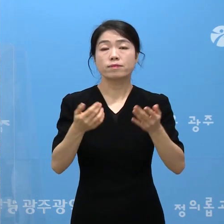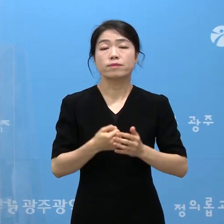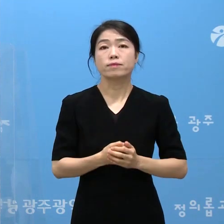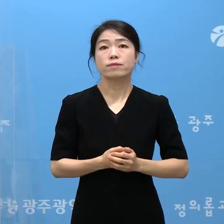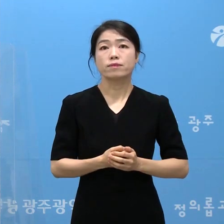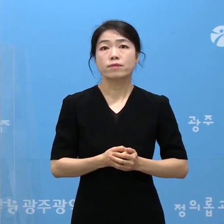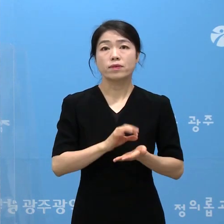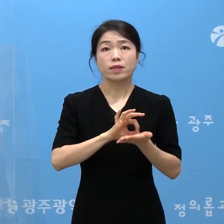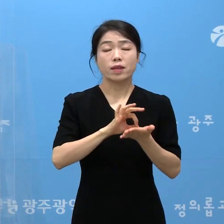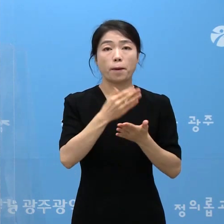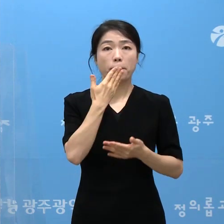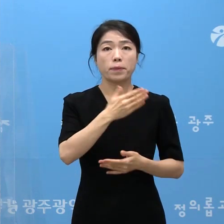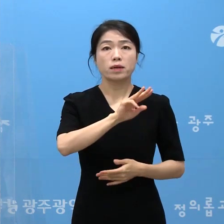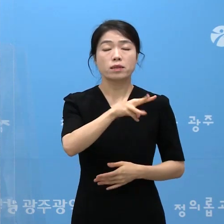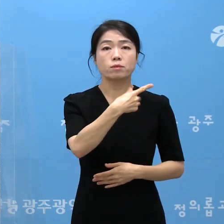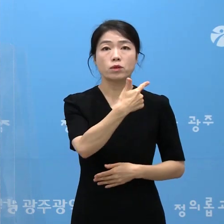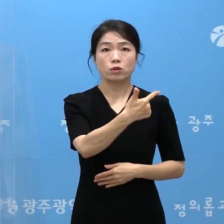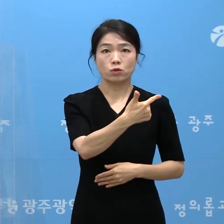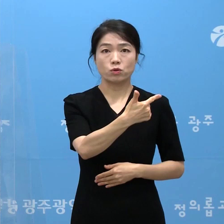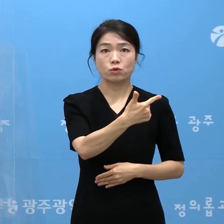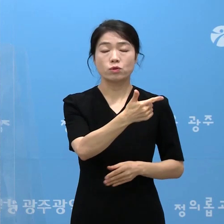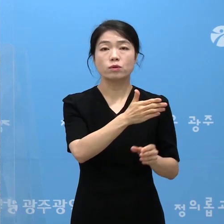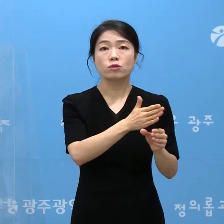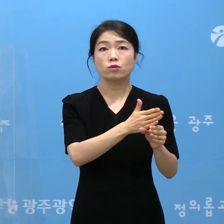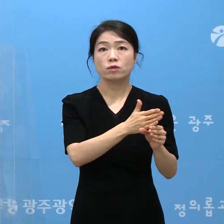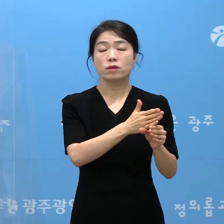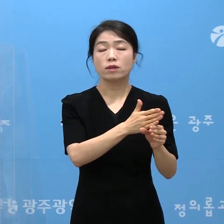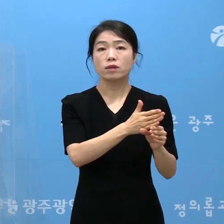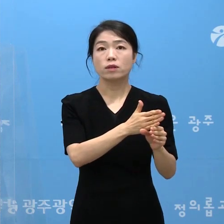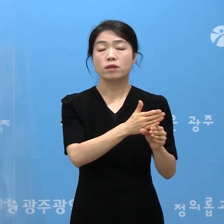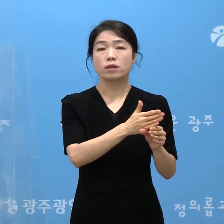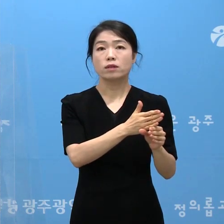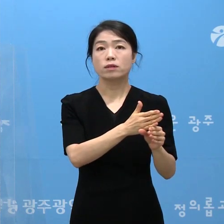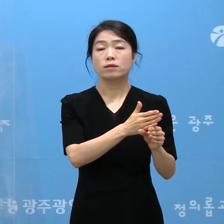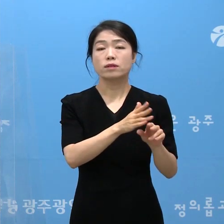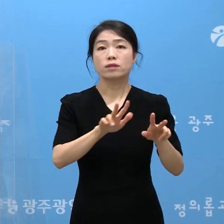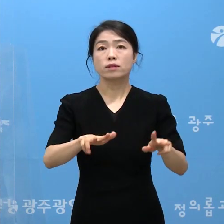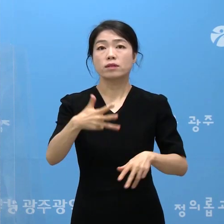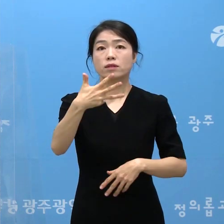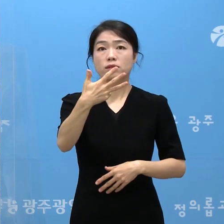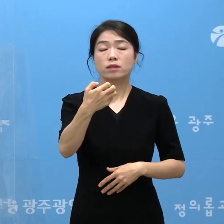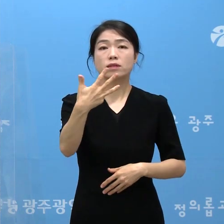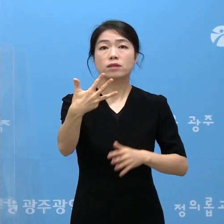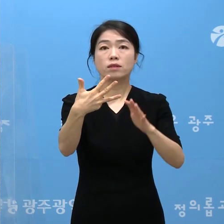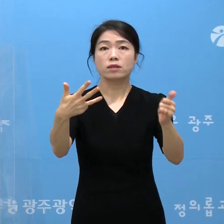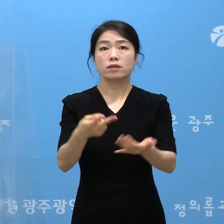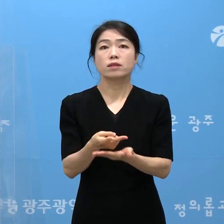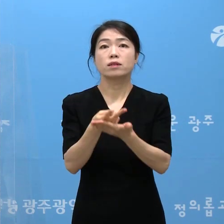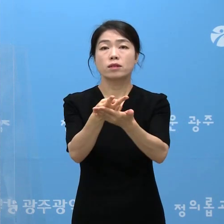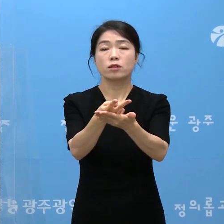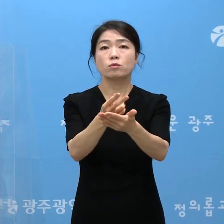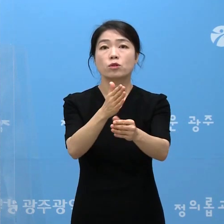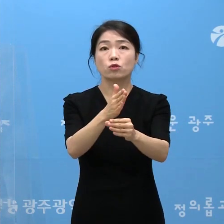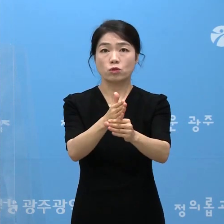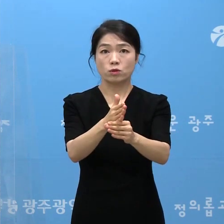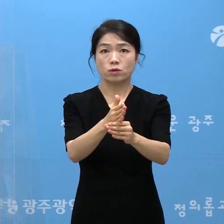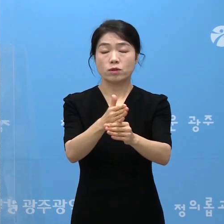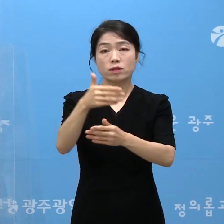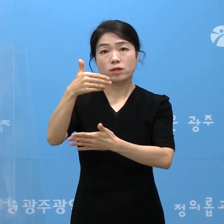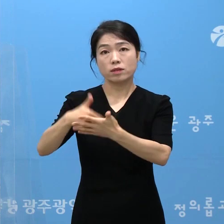총 306병상을 가르치고 있습니다만 현재 88분이 입원을 하셔서